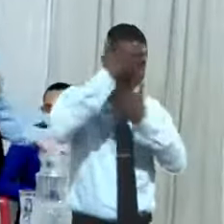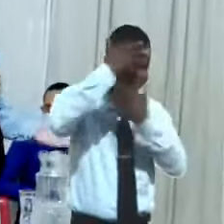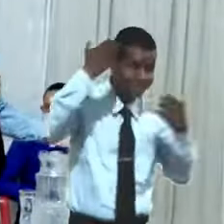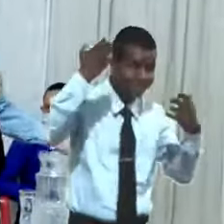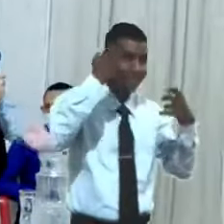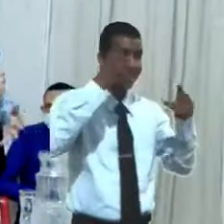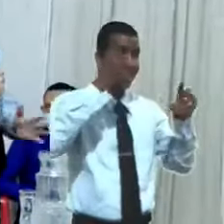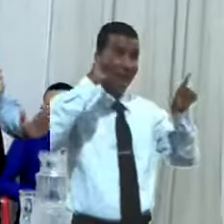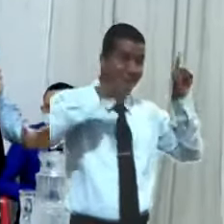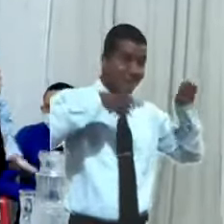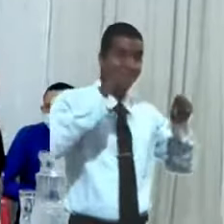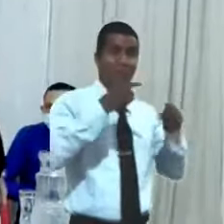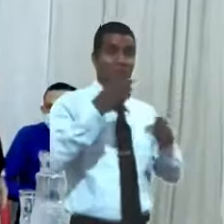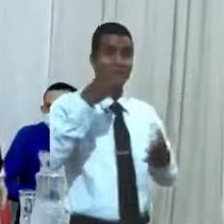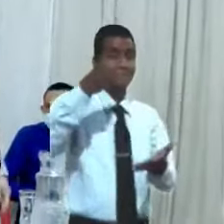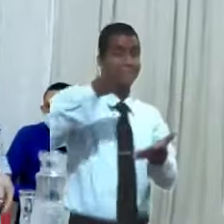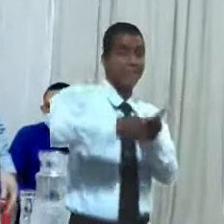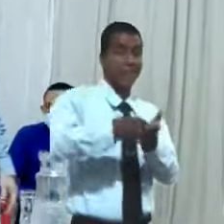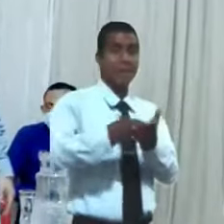que llorara les pagaban para que lloraran